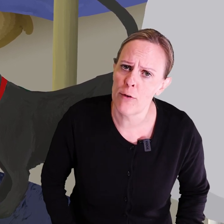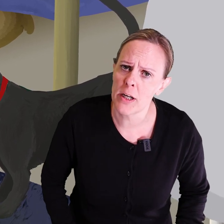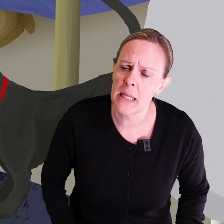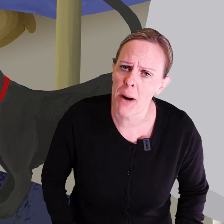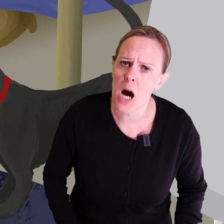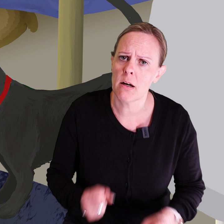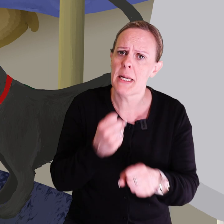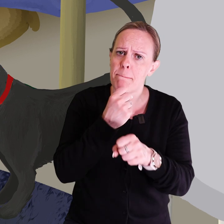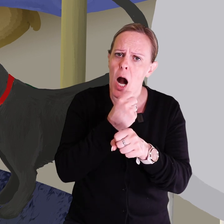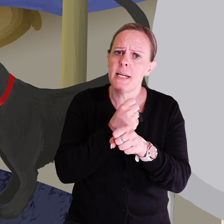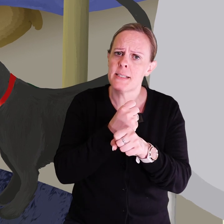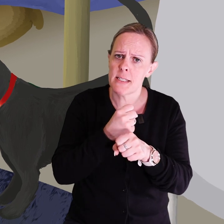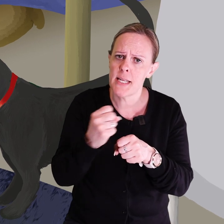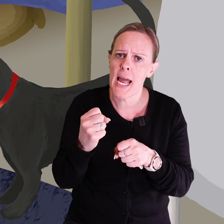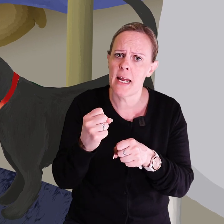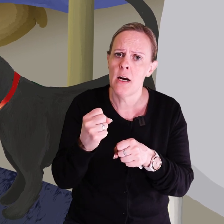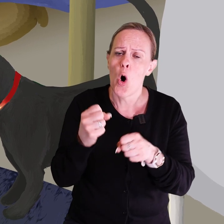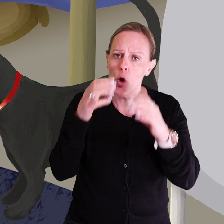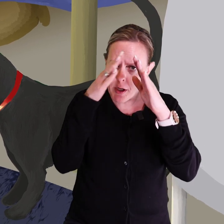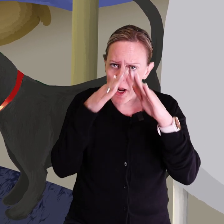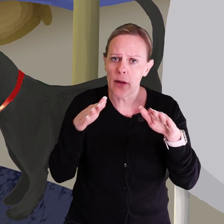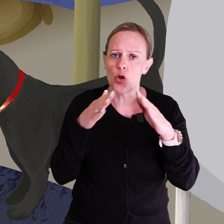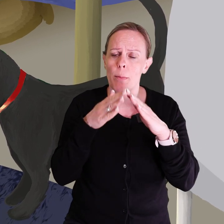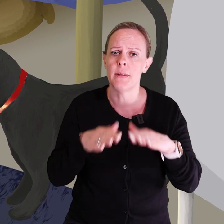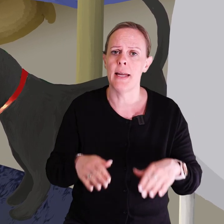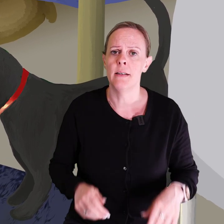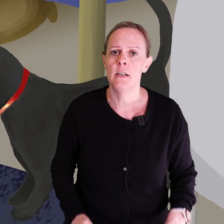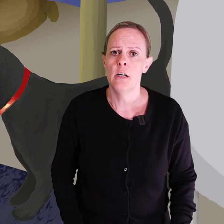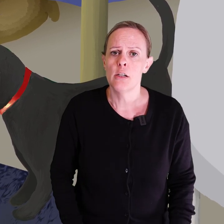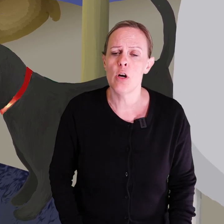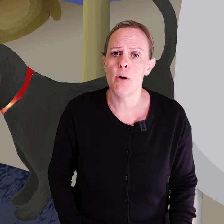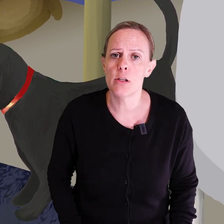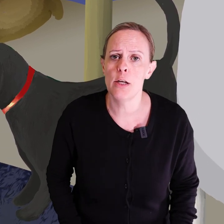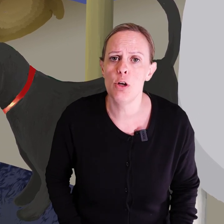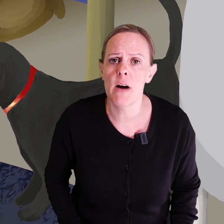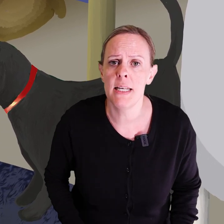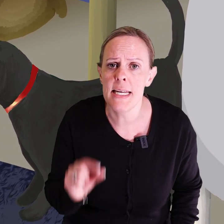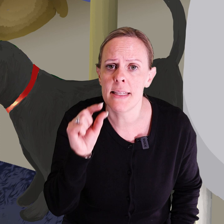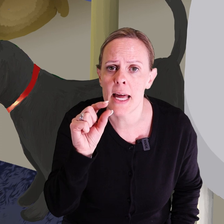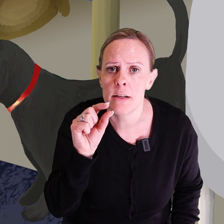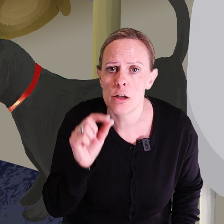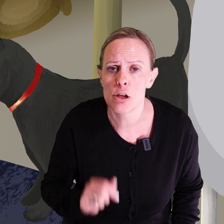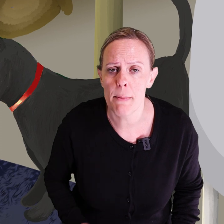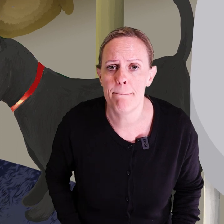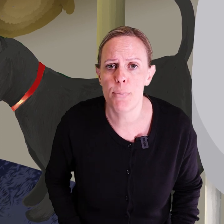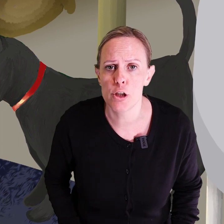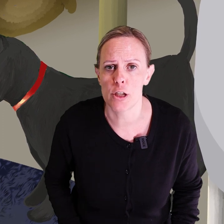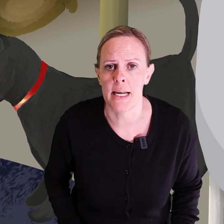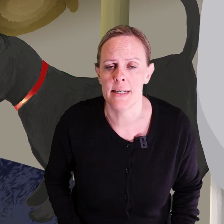föra tillbaka den magiska stenen åt grantomten så måste du vara liten som en pyssling,